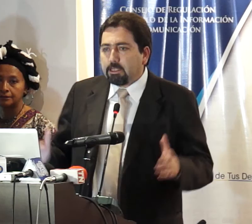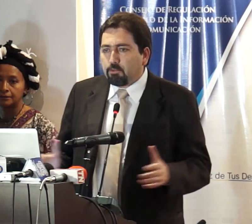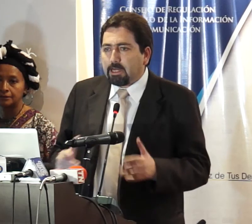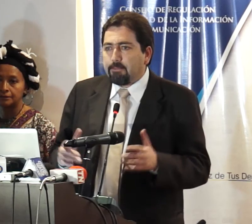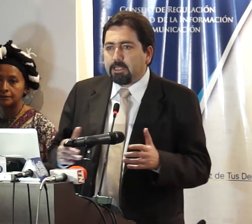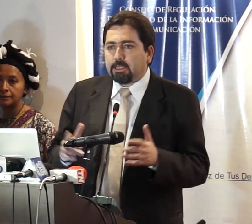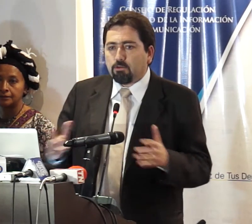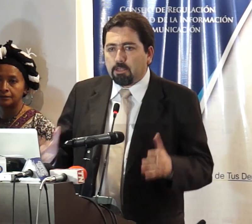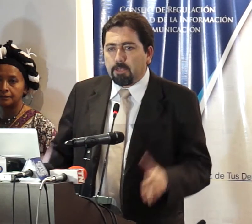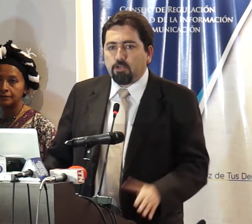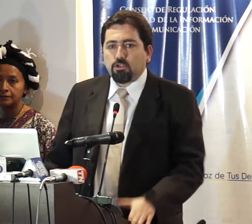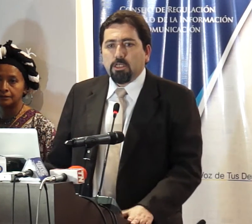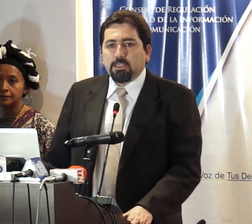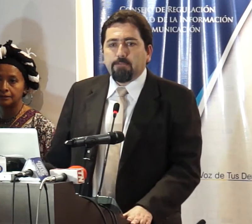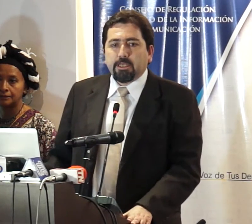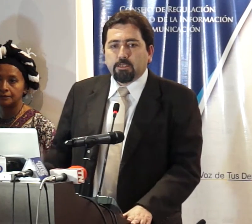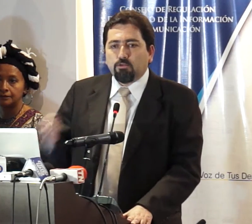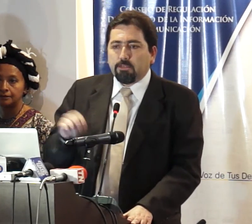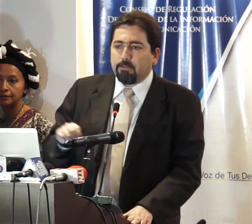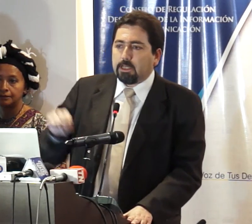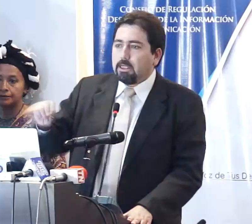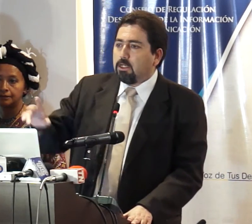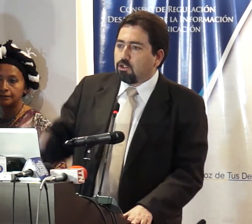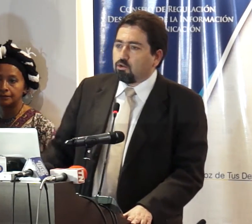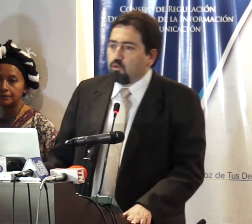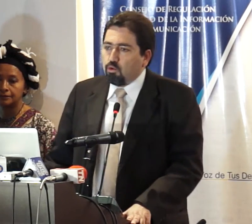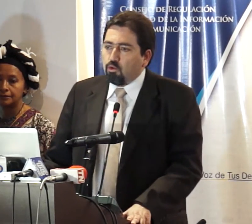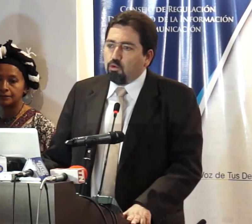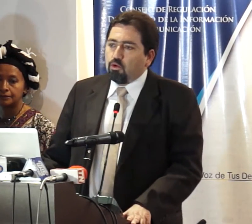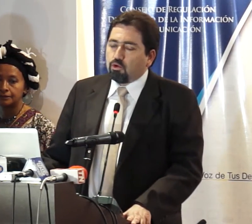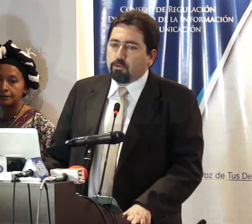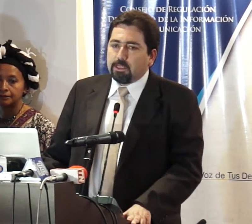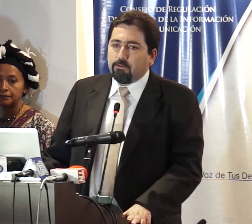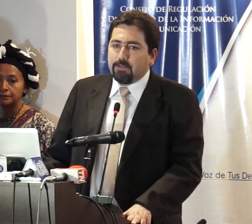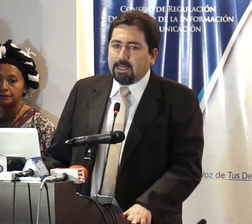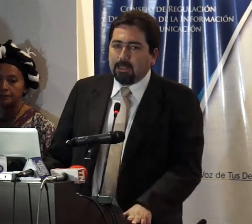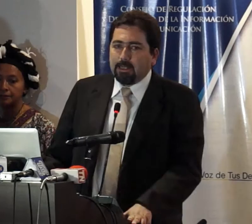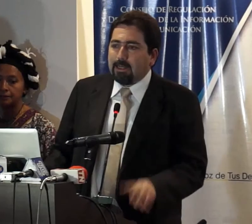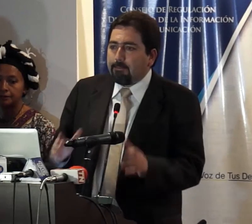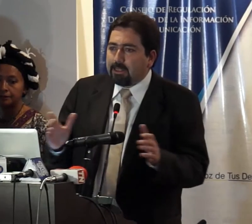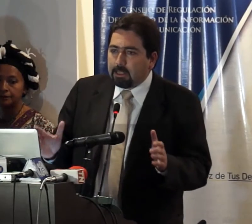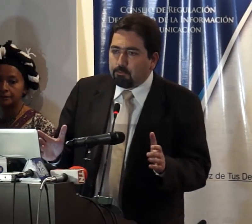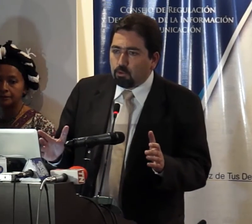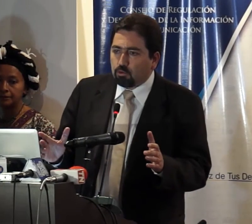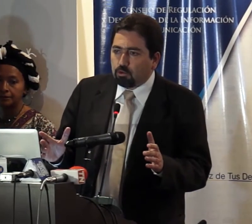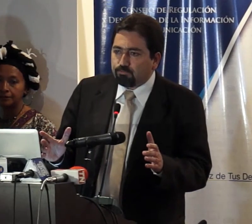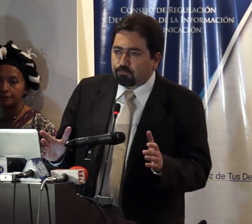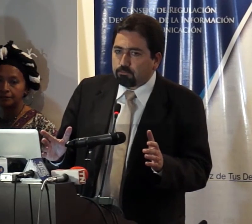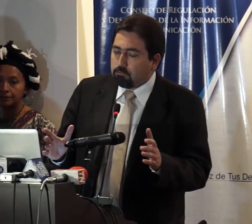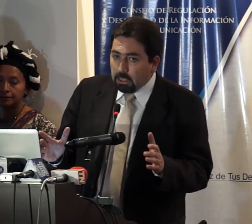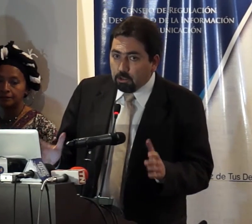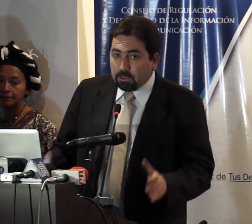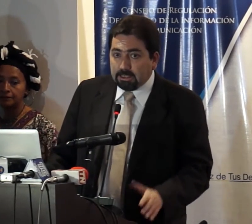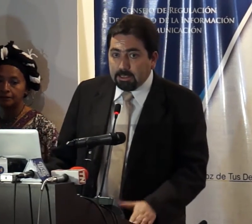cualquier tipo de herramientas o de medios siempre que se justifique su objetivo final la venta del producto